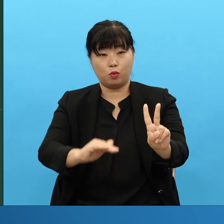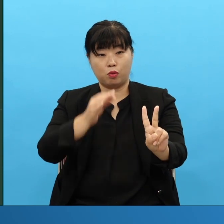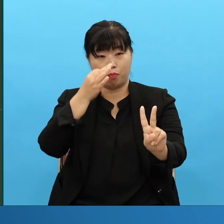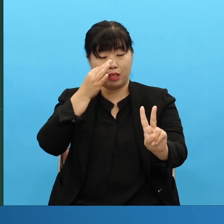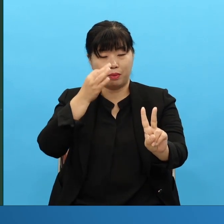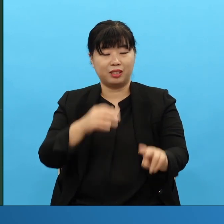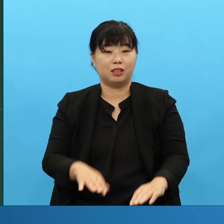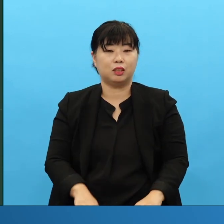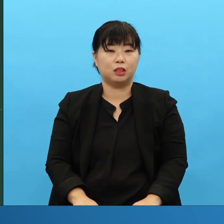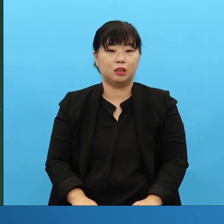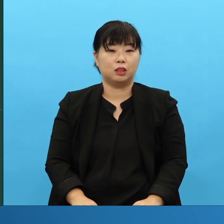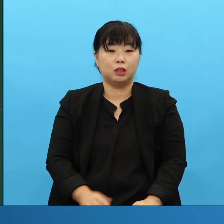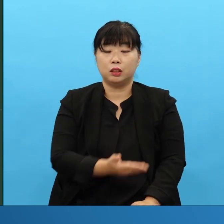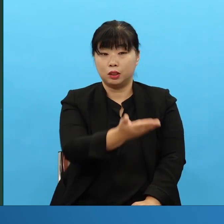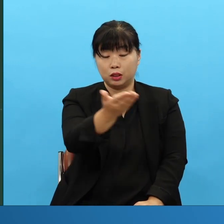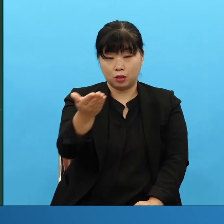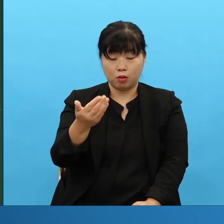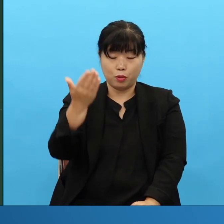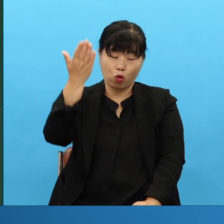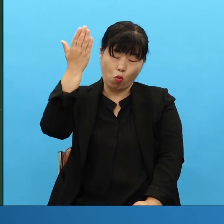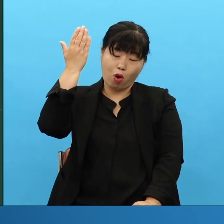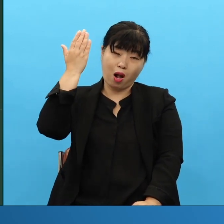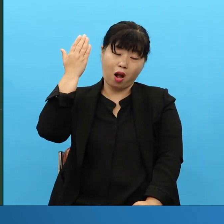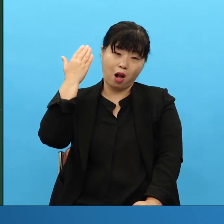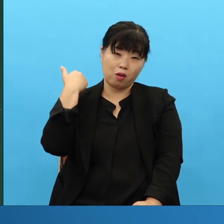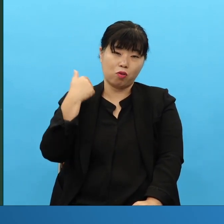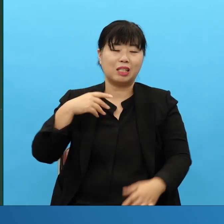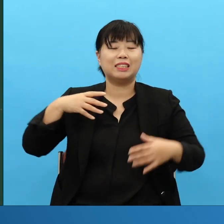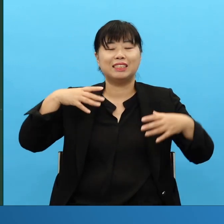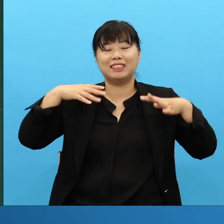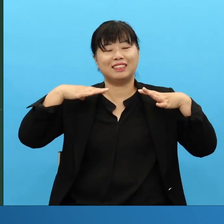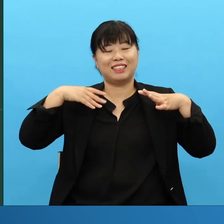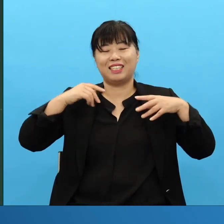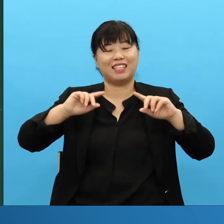여러분의 과거는 자랑거리가 아니고 발판입니다